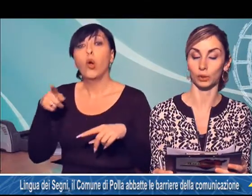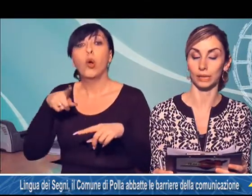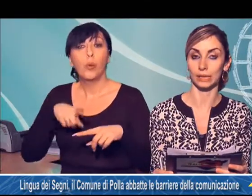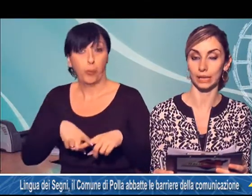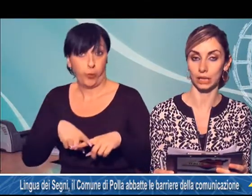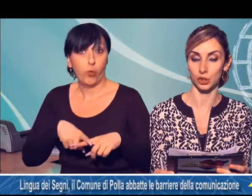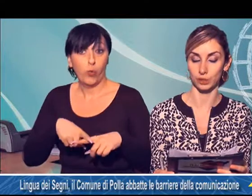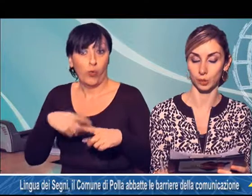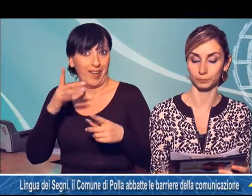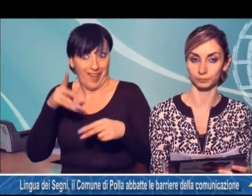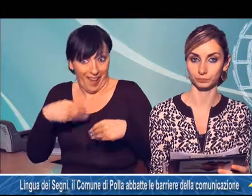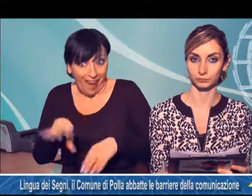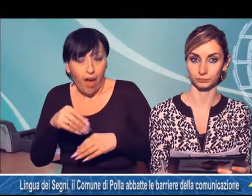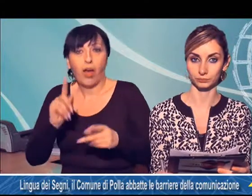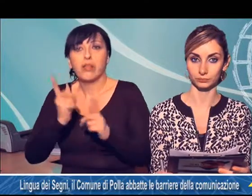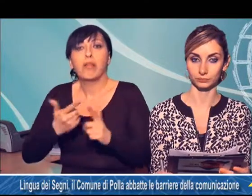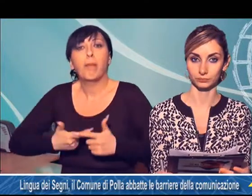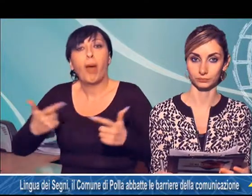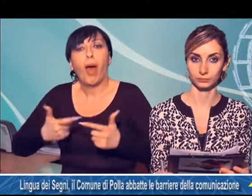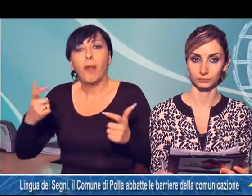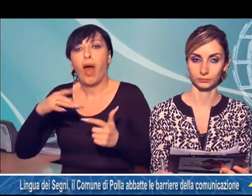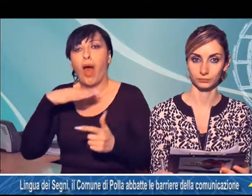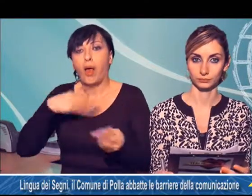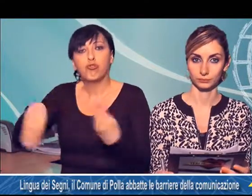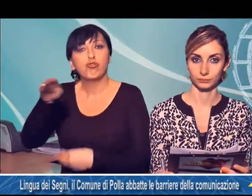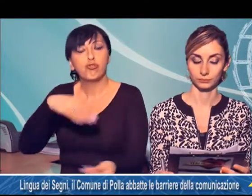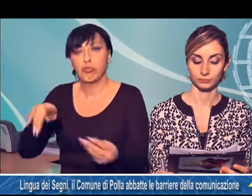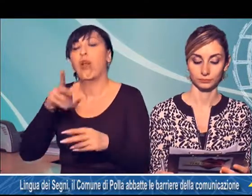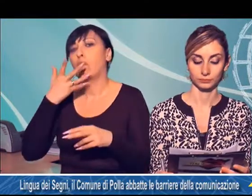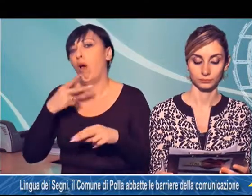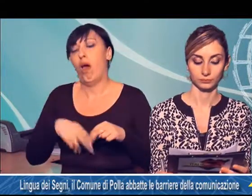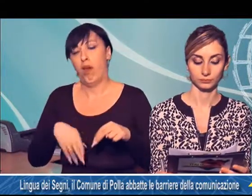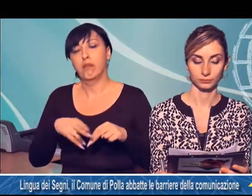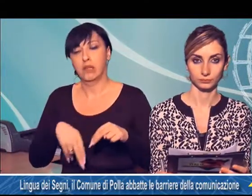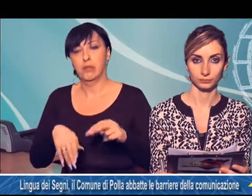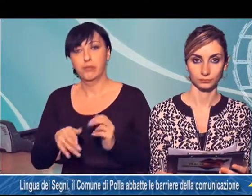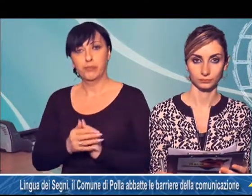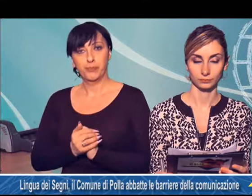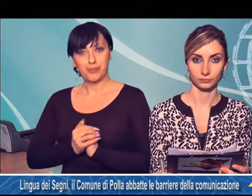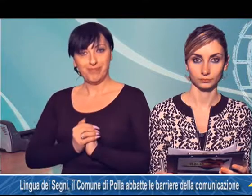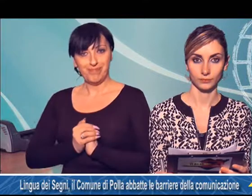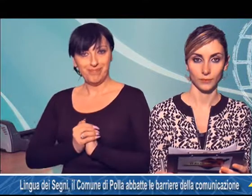Franca Loffredo e Cassandre Edmundo, dedicato alla lingua dei segni in onda quotidianamente dopo il Tg della Sera di Italia 2 TV.